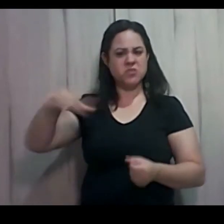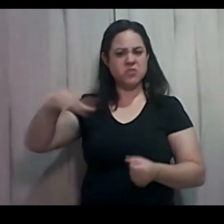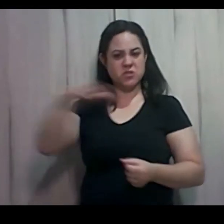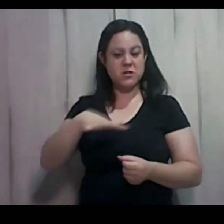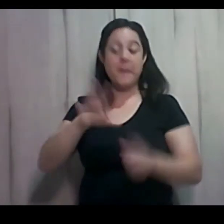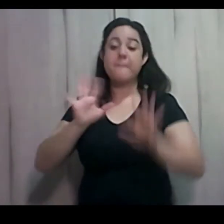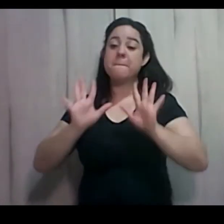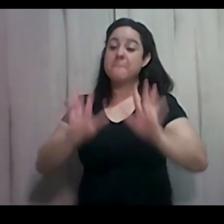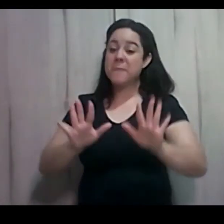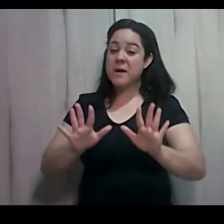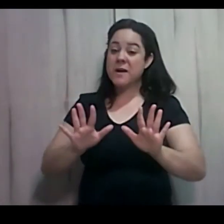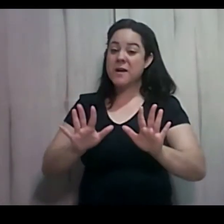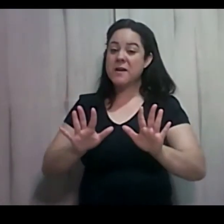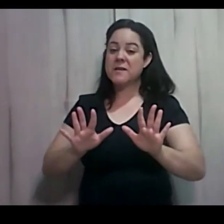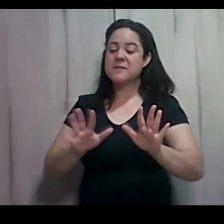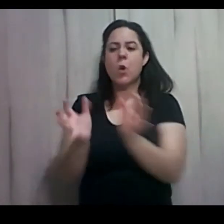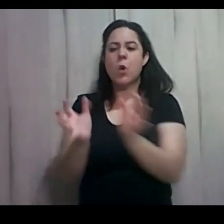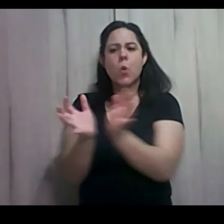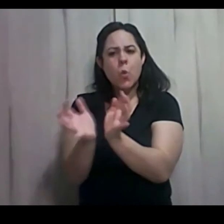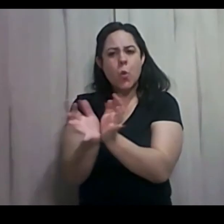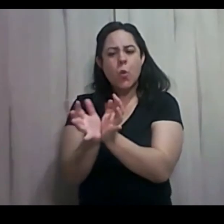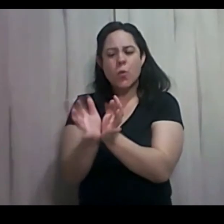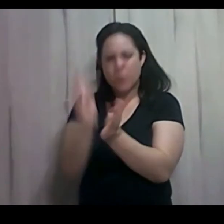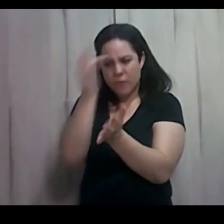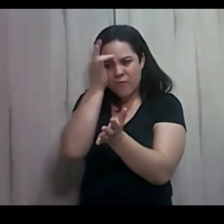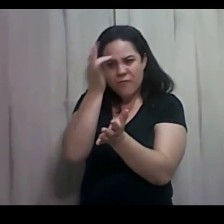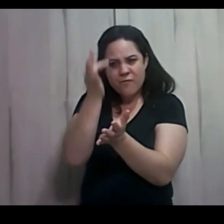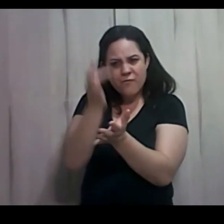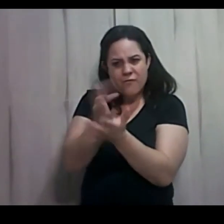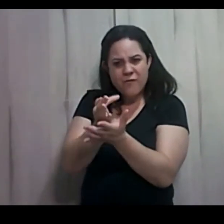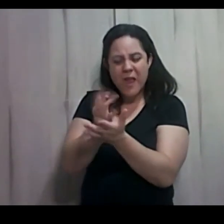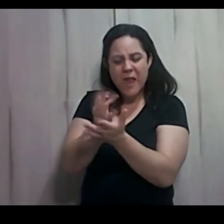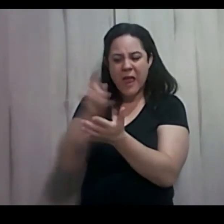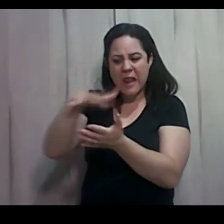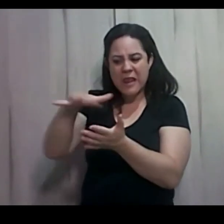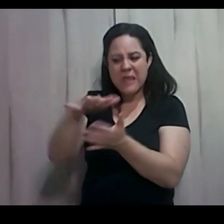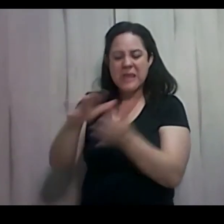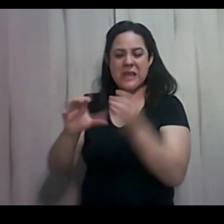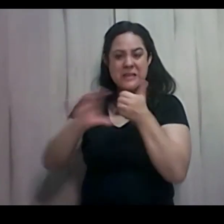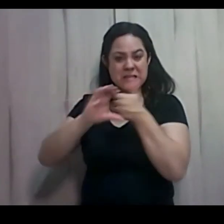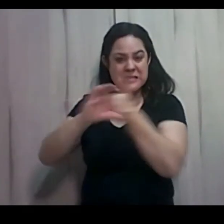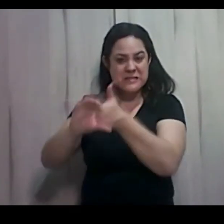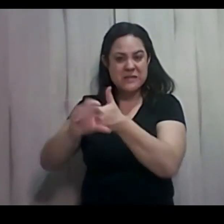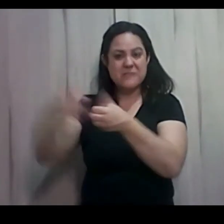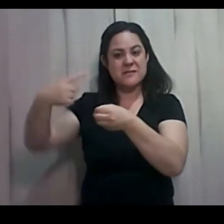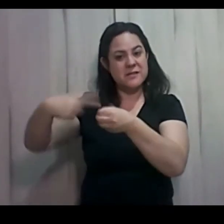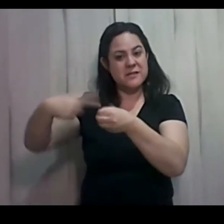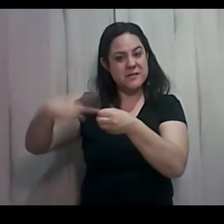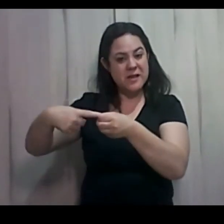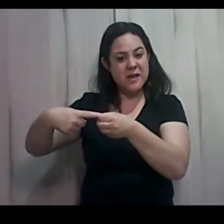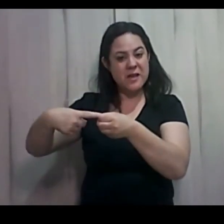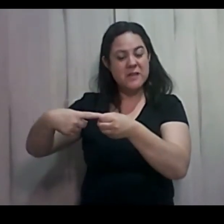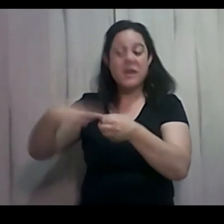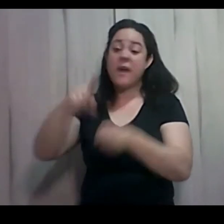a comunidade de fé, a comunidade de cristãos da cidade é frágil, é fraca.